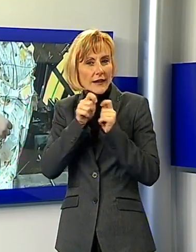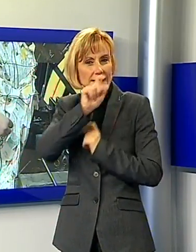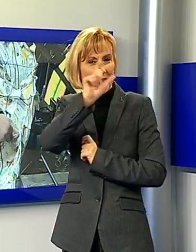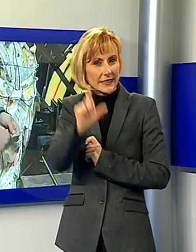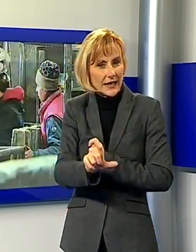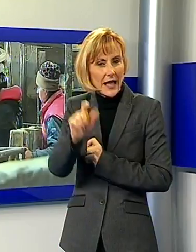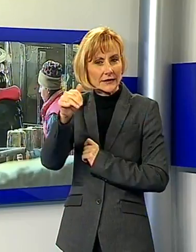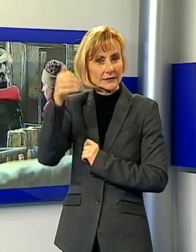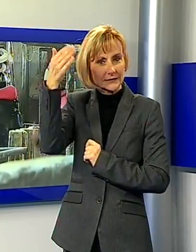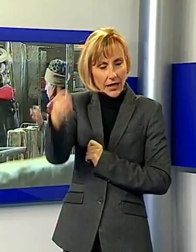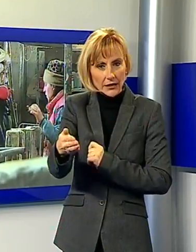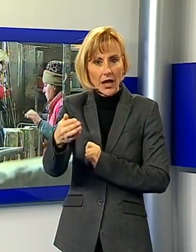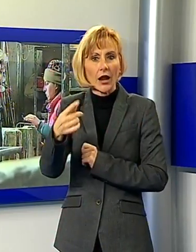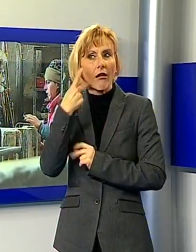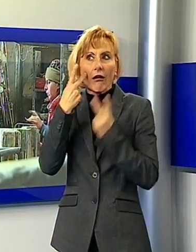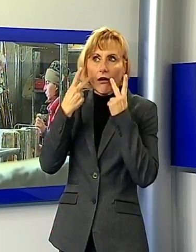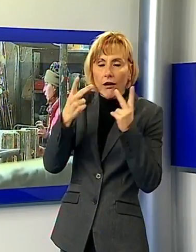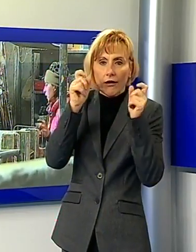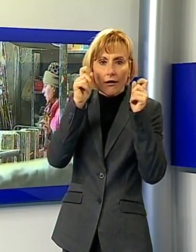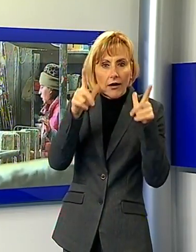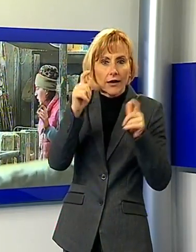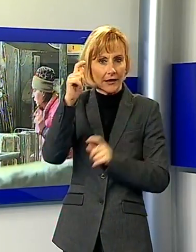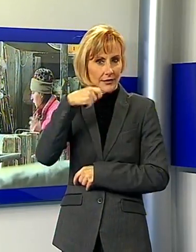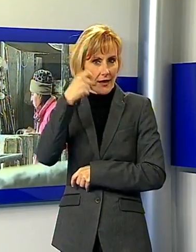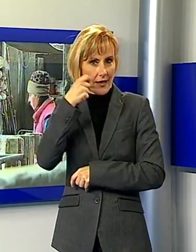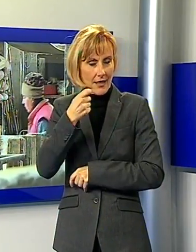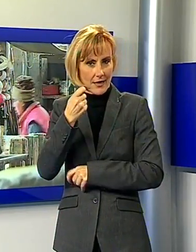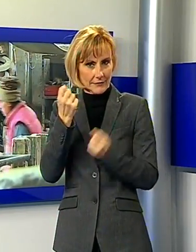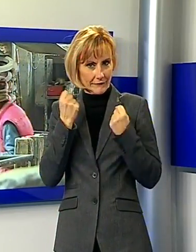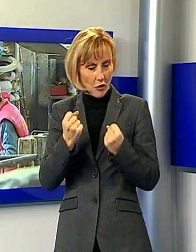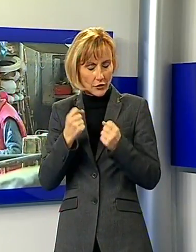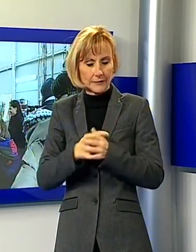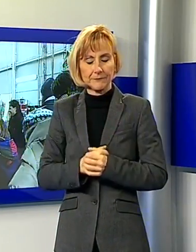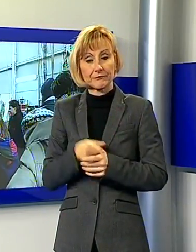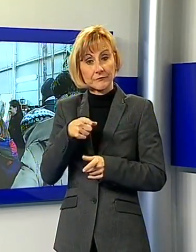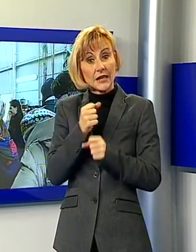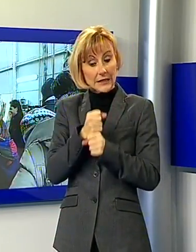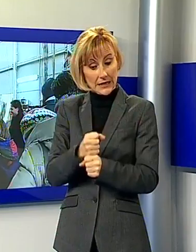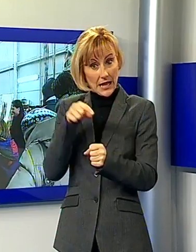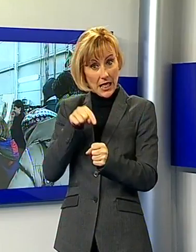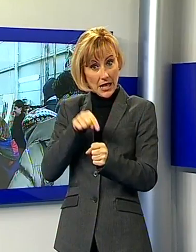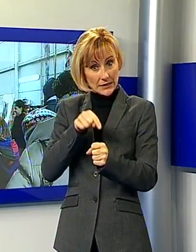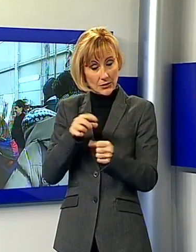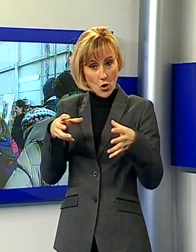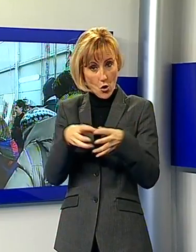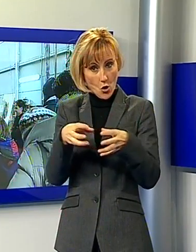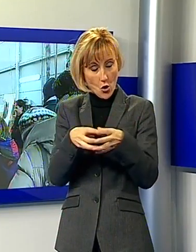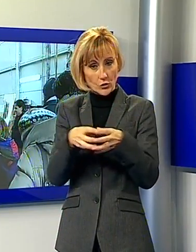con le rifiniture delle loro costruzioni. La delegazione dei giornalisti, di cui facevano parte i corrispondenti di testate